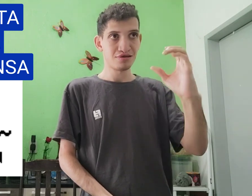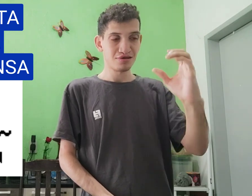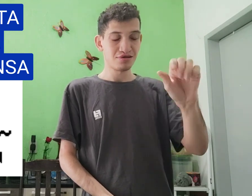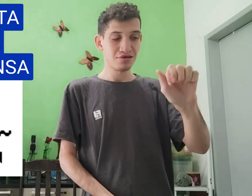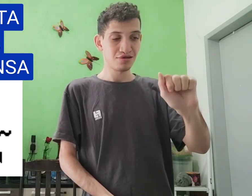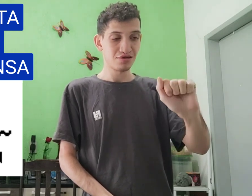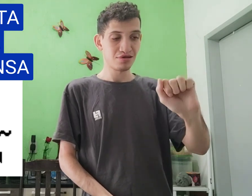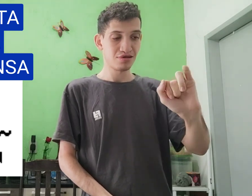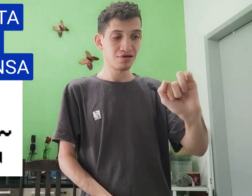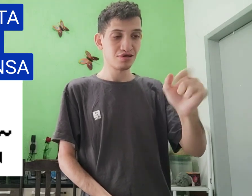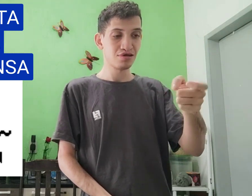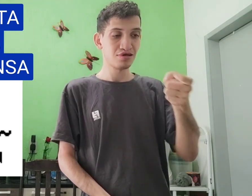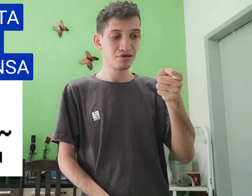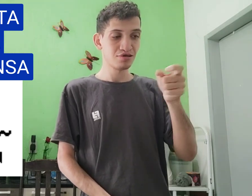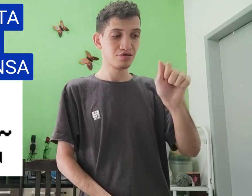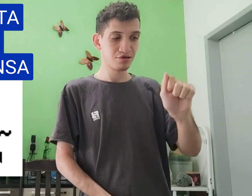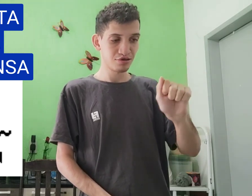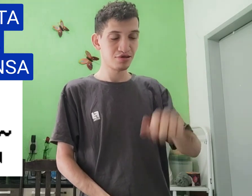aixa,